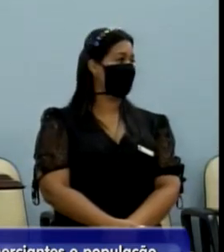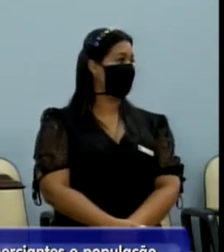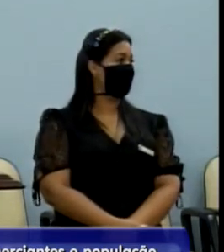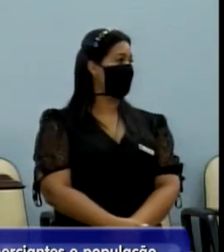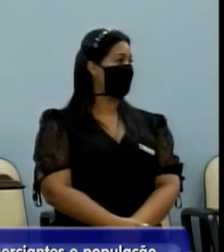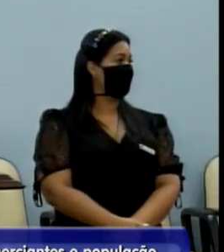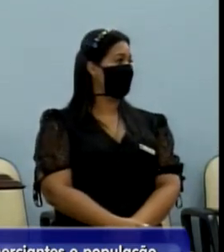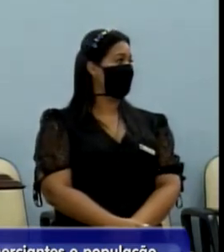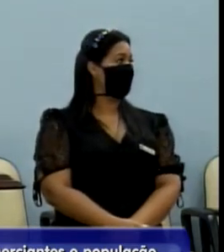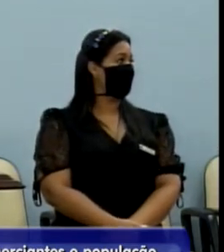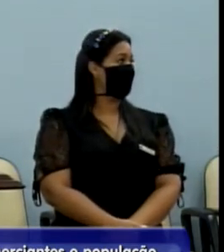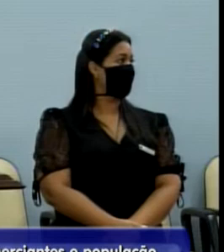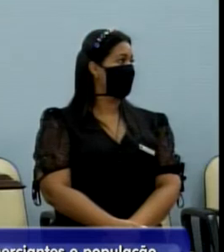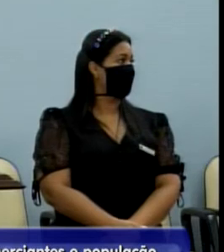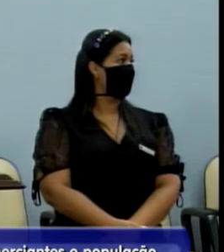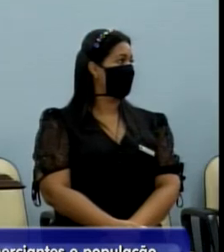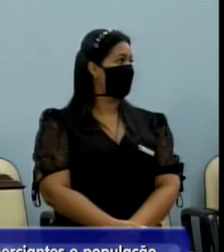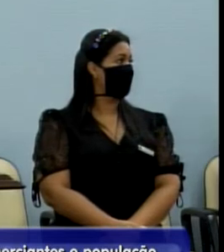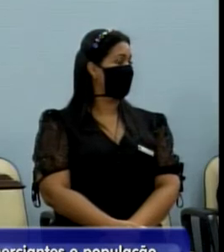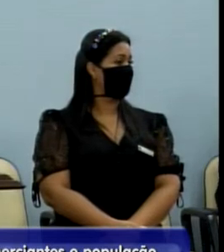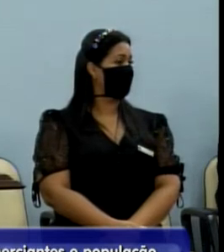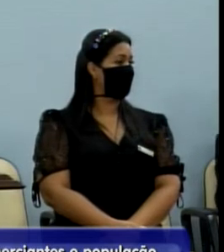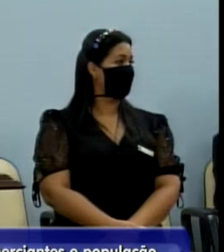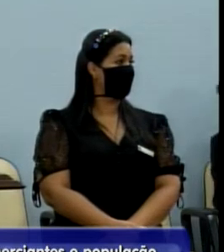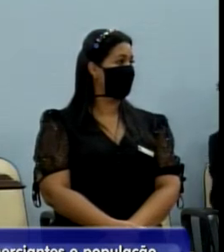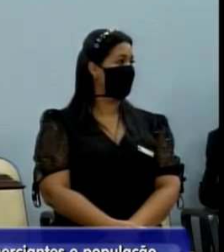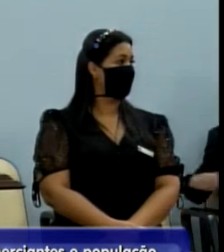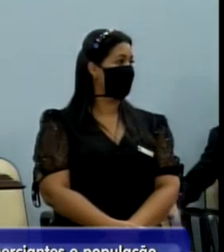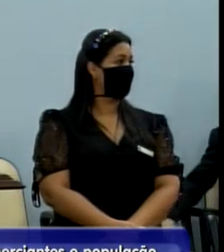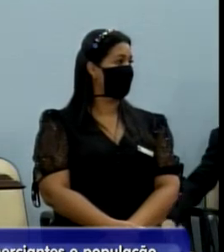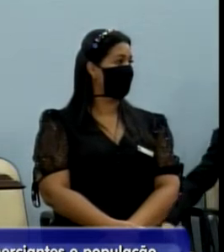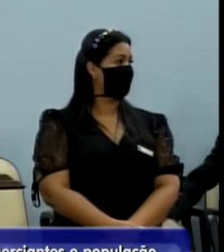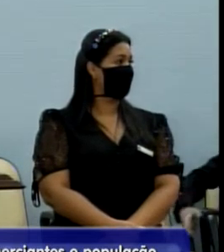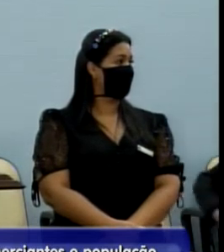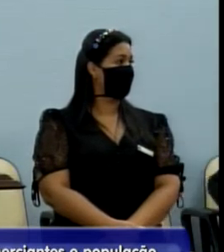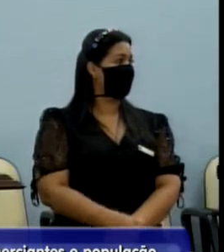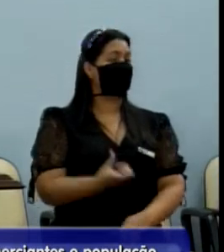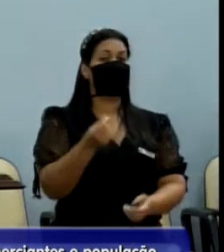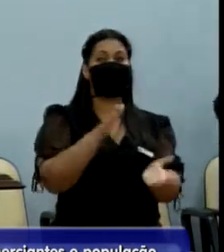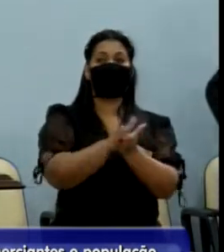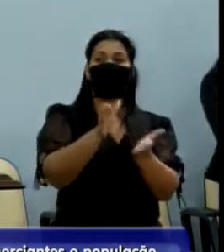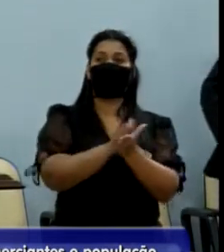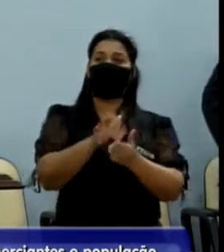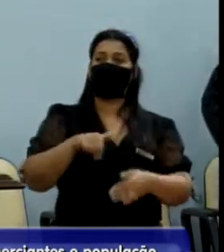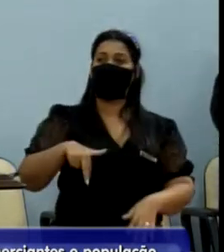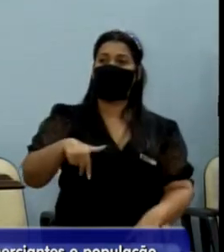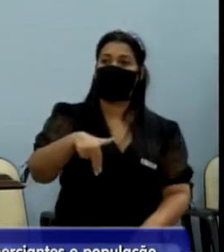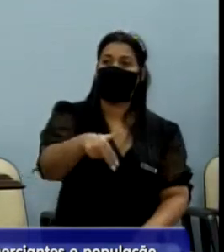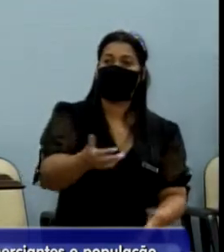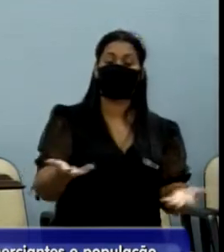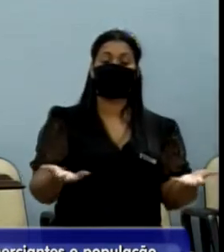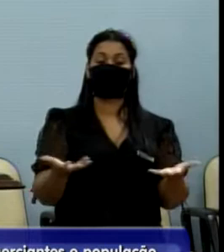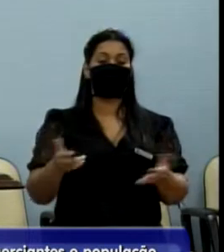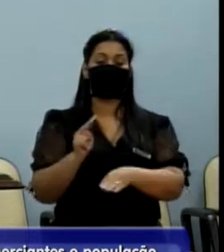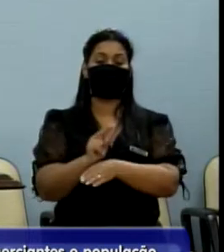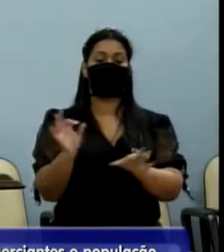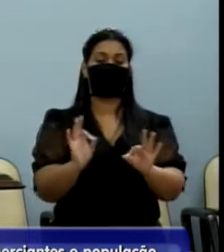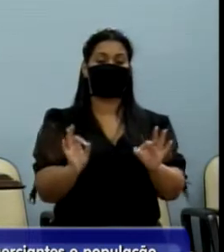É, tem que trabalhar assim. Vai lá ver o que você está fazendo lá. Gastaram um rio de dinheiro lá, nas pistas, e hoje não tomou conta.